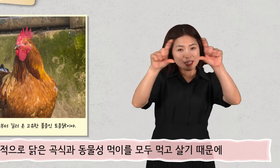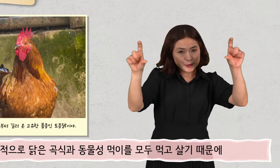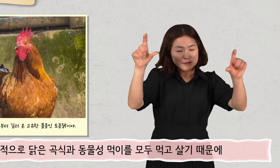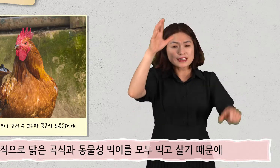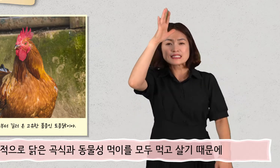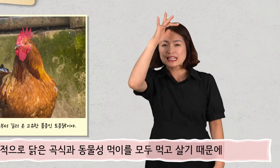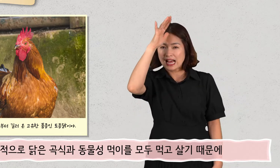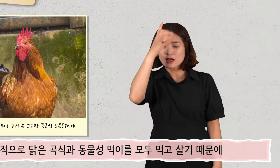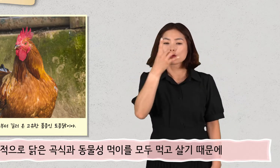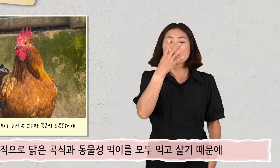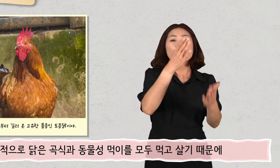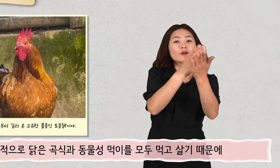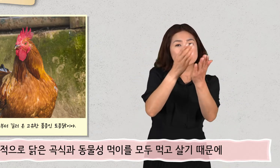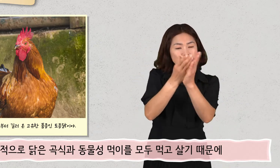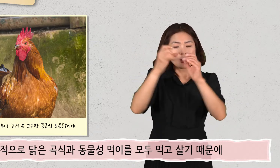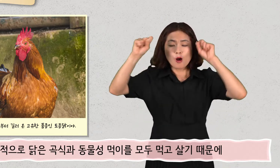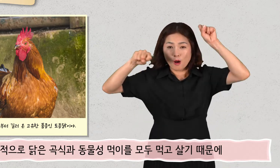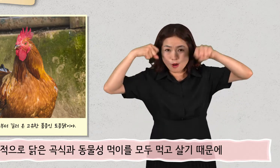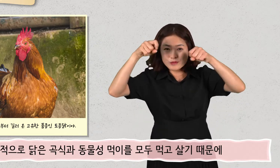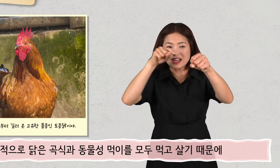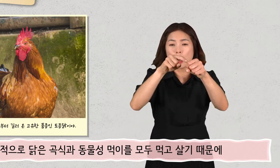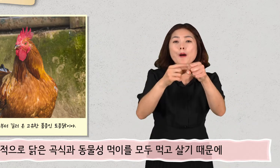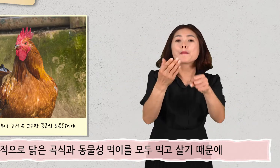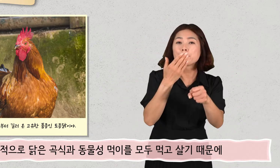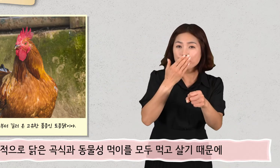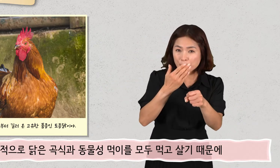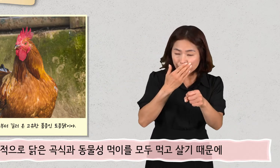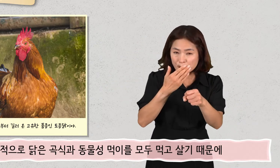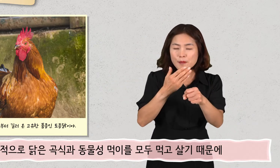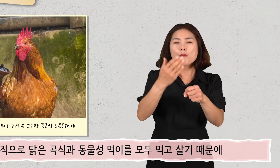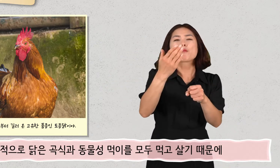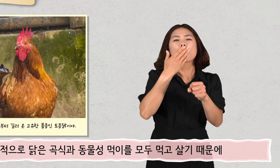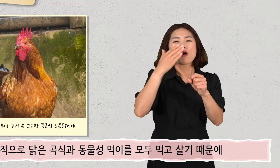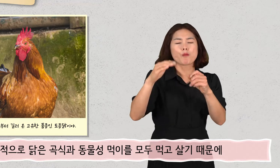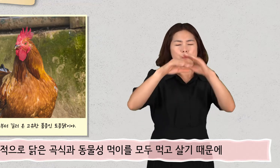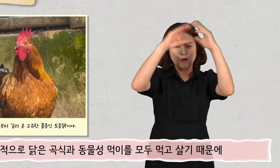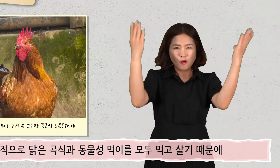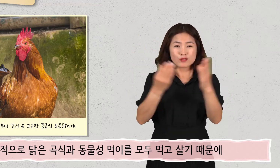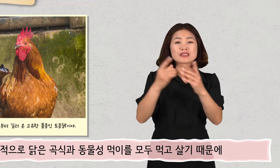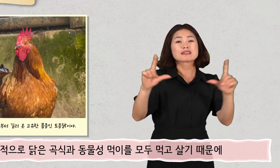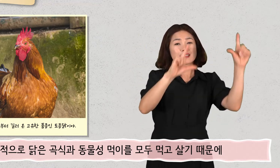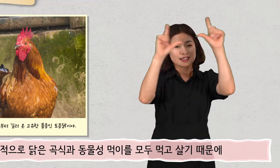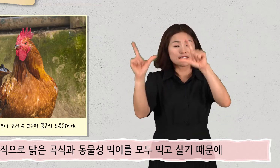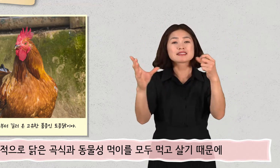일반적으로 닭은 곡식과 동물성 먹이를 모두 먹고 살기 때문에